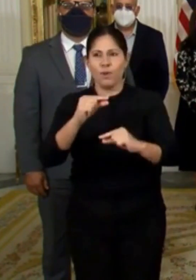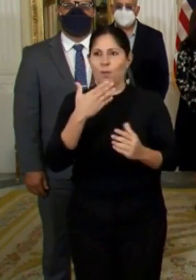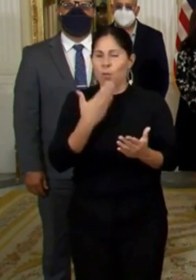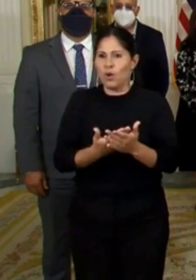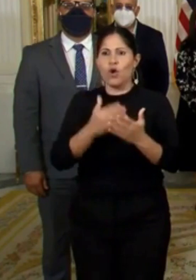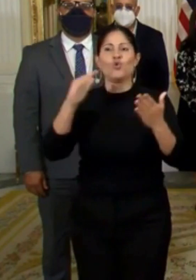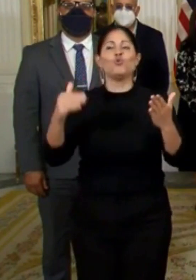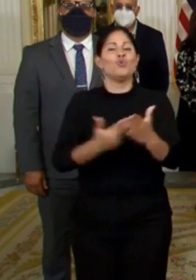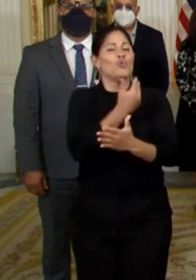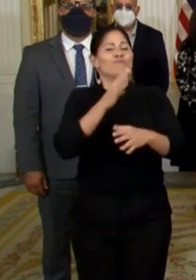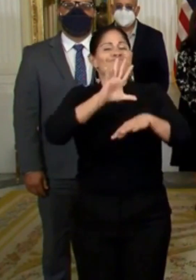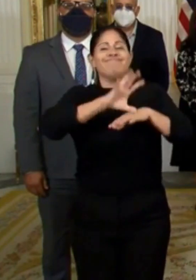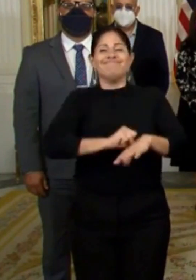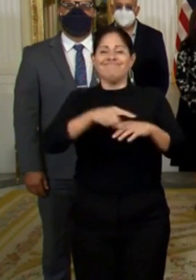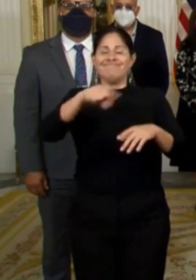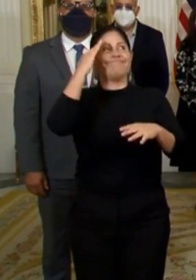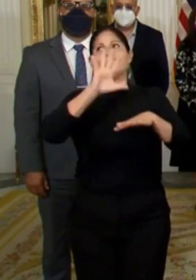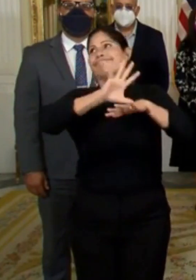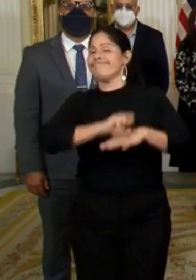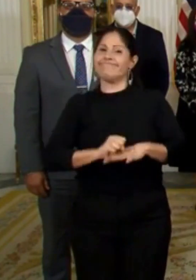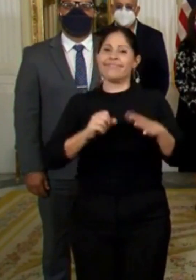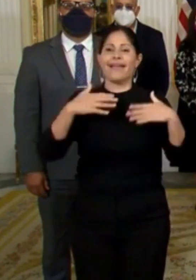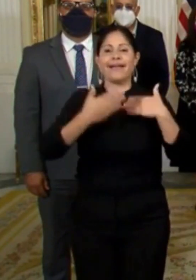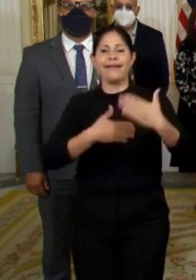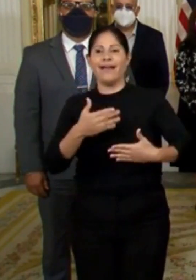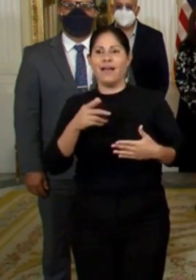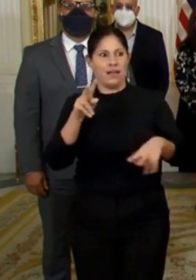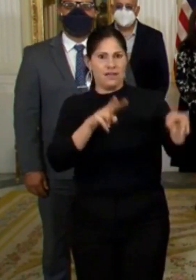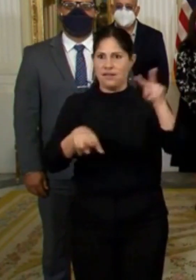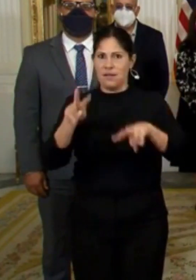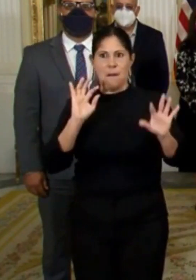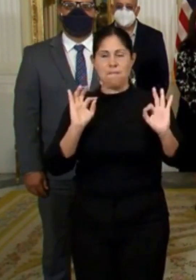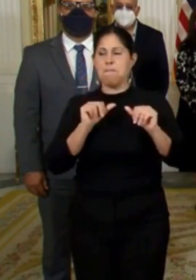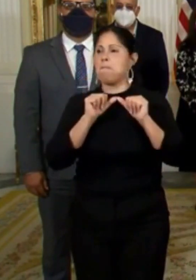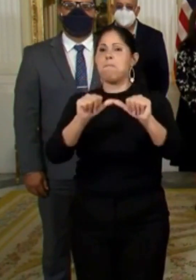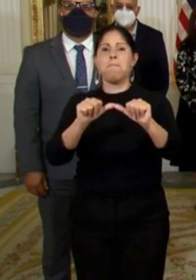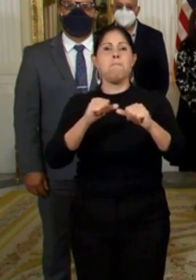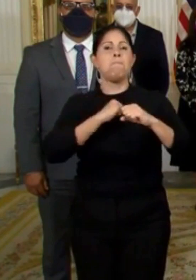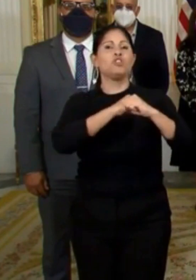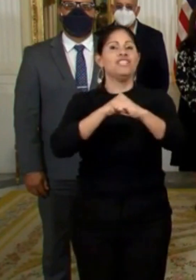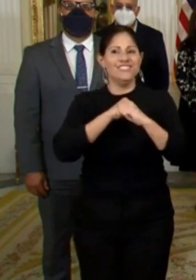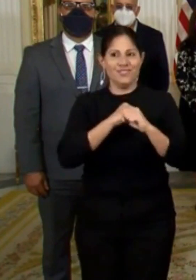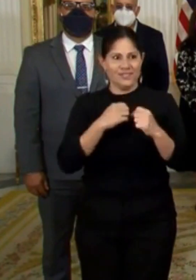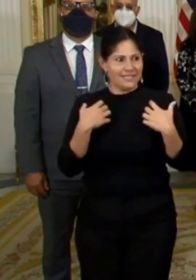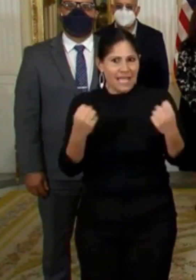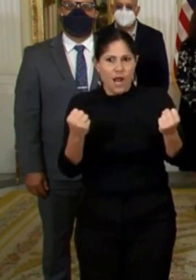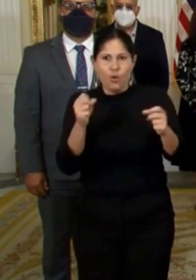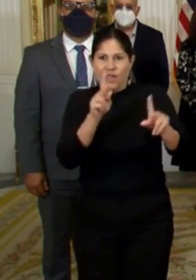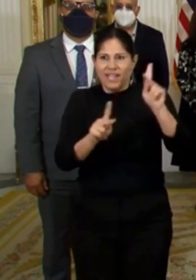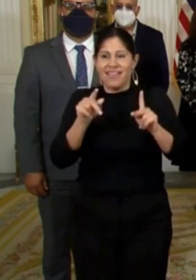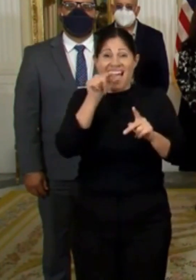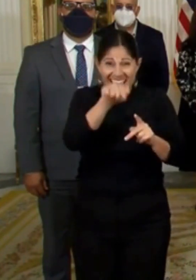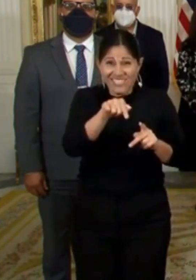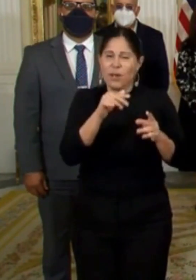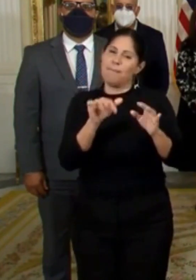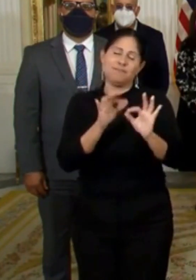normalidad. No paulatinamente y con la vigilancia para mantener la protección, la salud de nuestra gente. Eso es